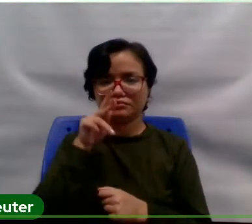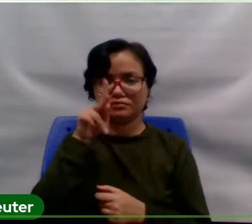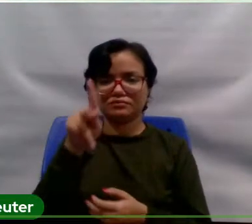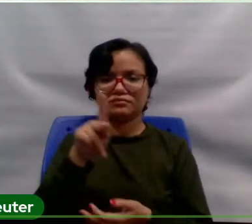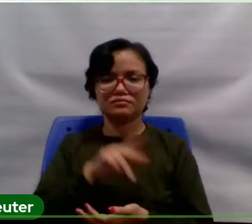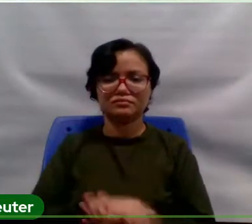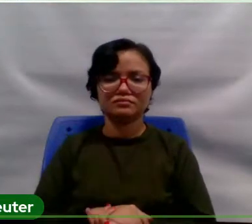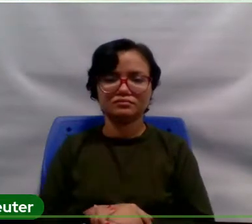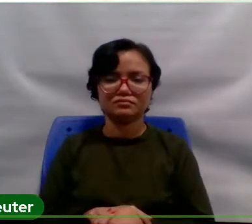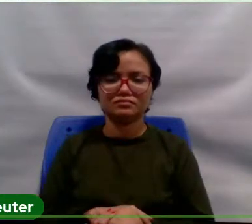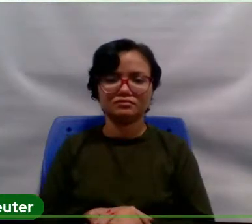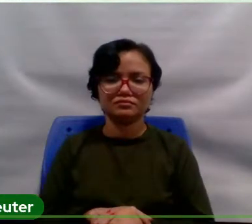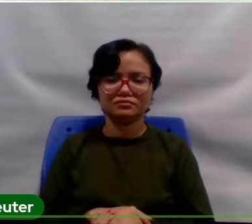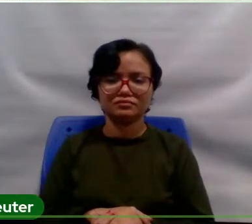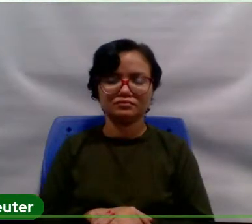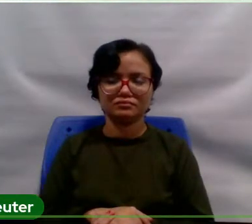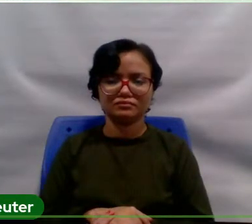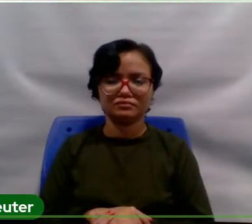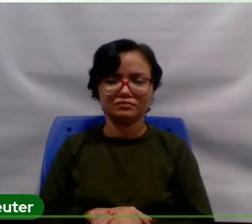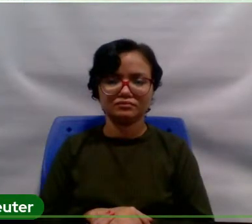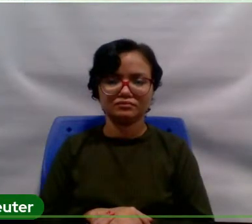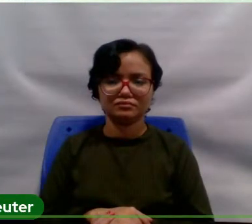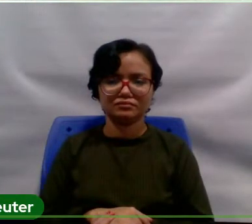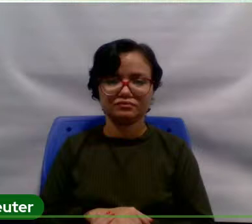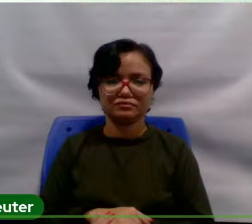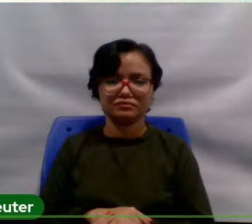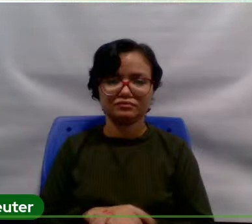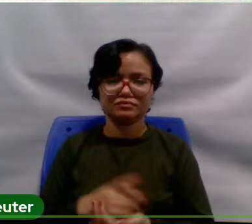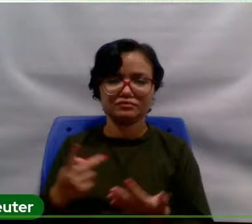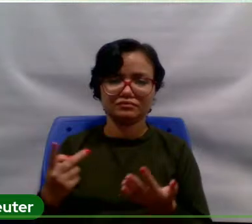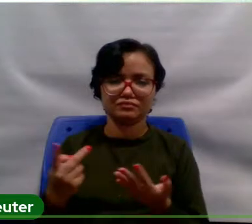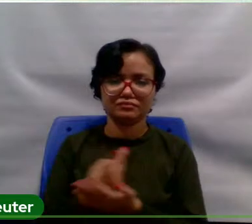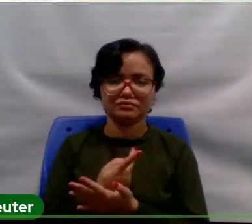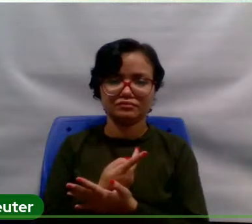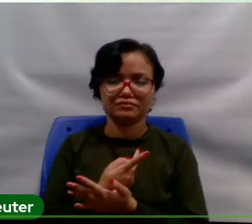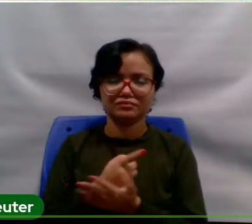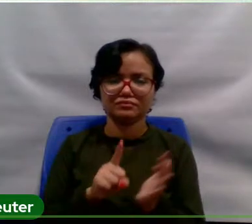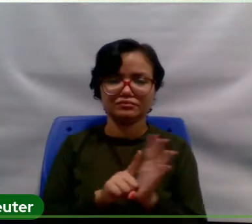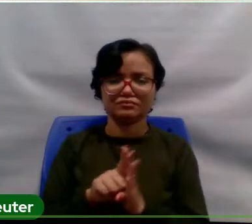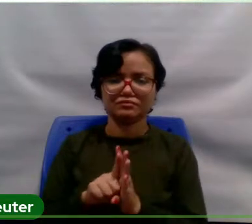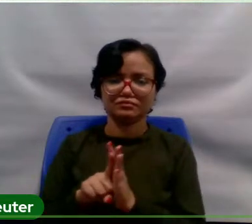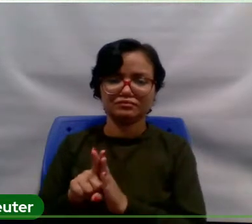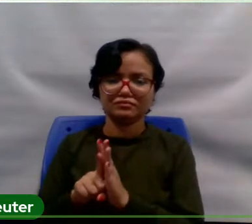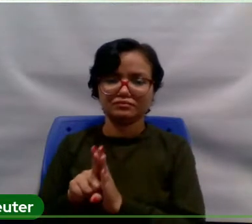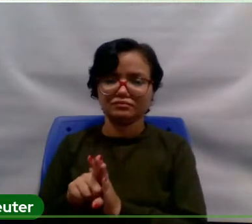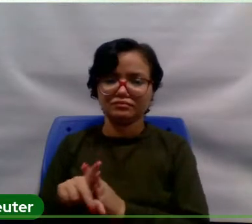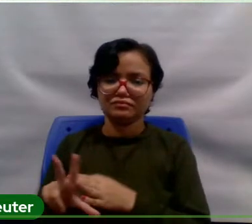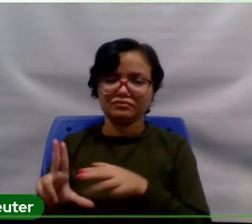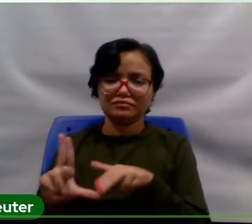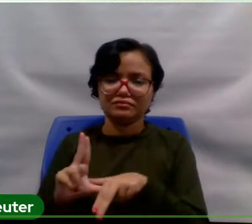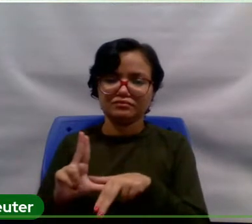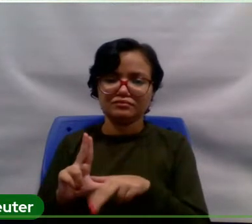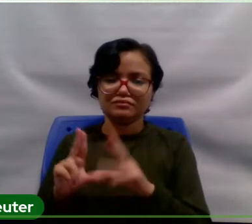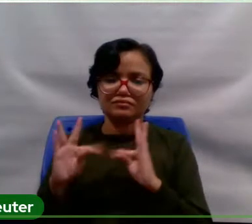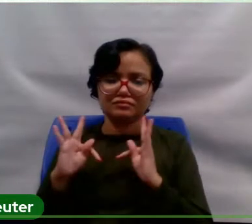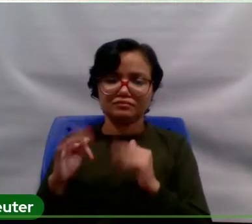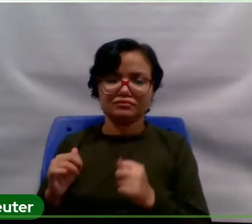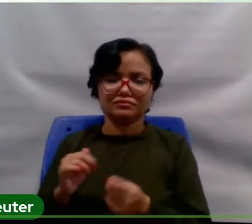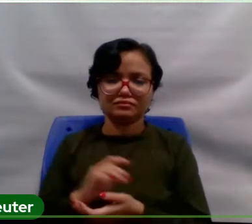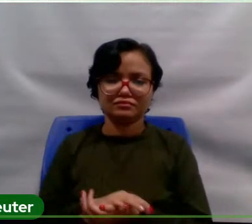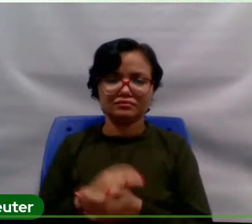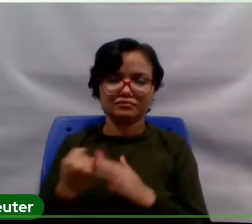né? As condições para a realização das pesquisas, não só na Unifespa, mas como em todo as